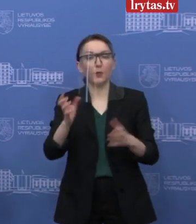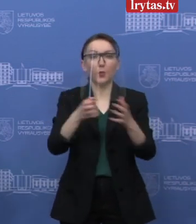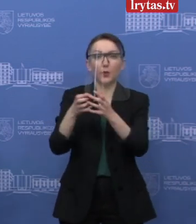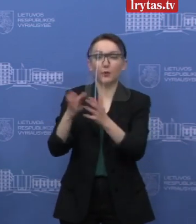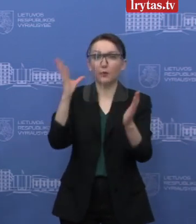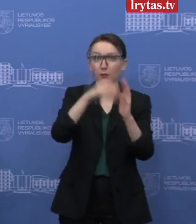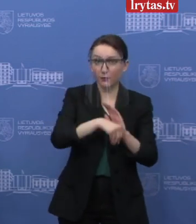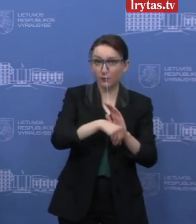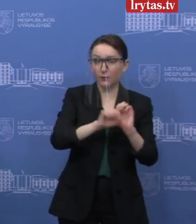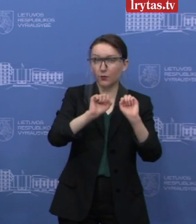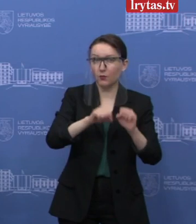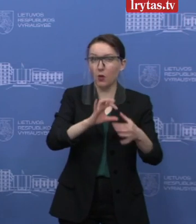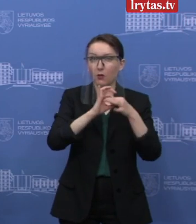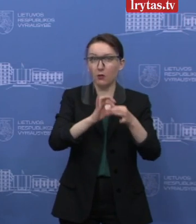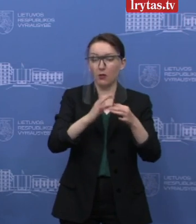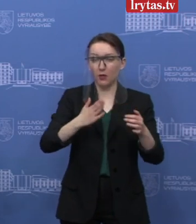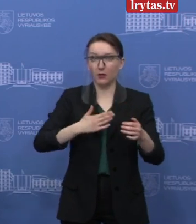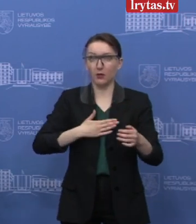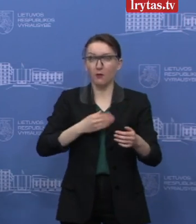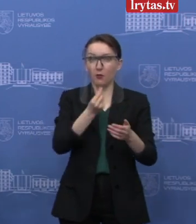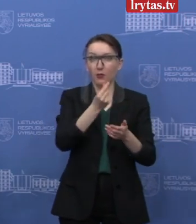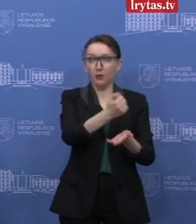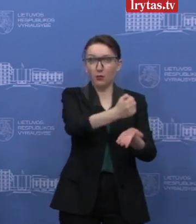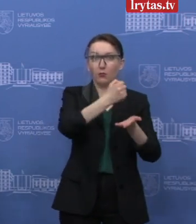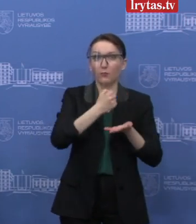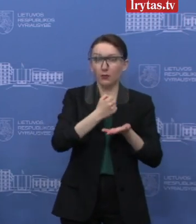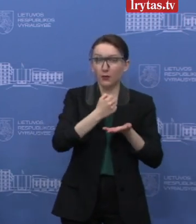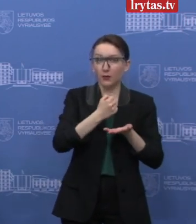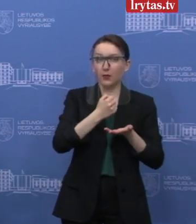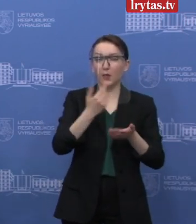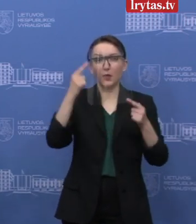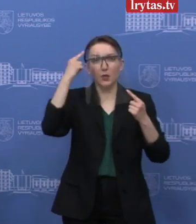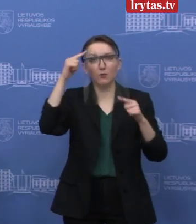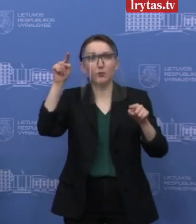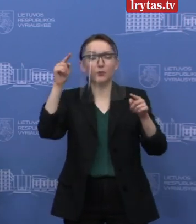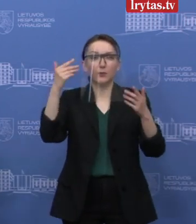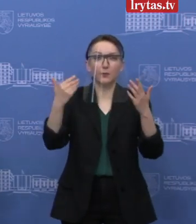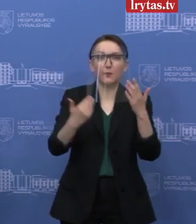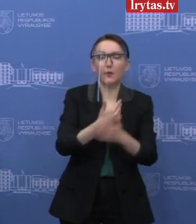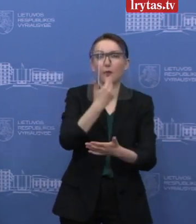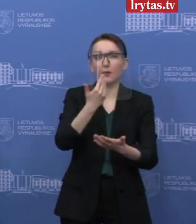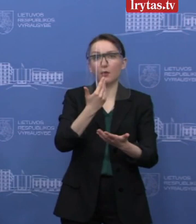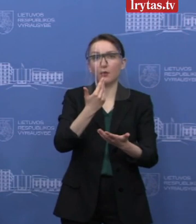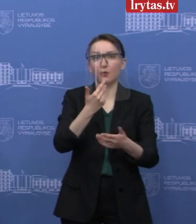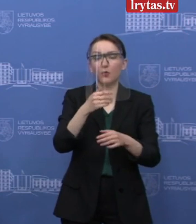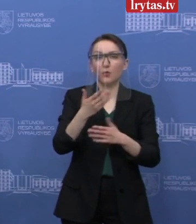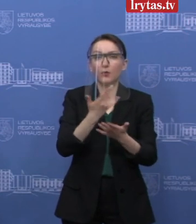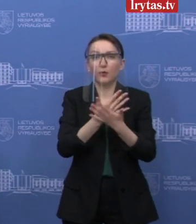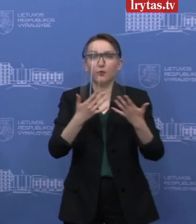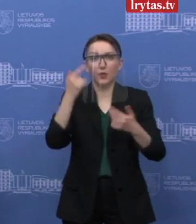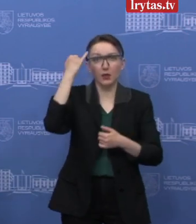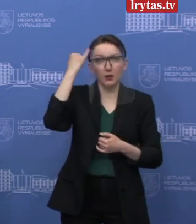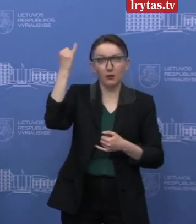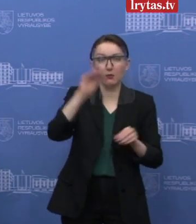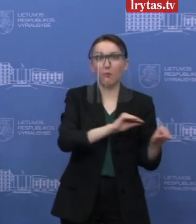organizacijoms, tiesiog savo gauti finansavimą, savo inovatyvių sprendimų, inovatyvių produktų ir